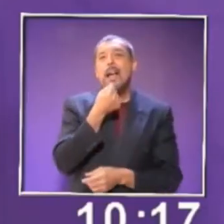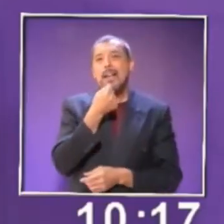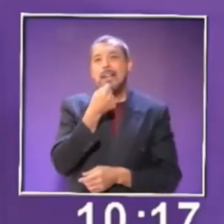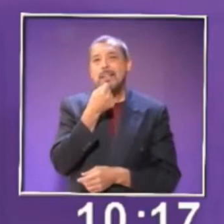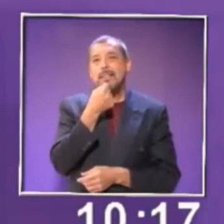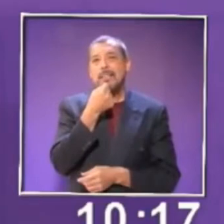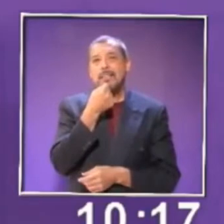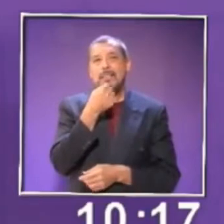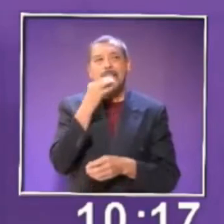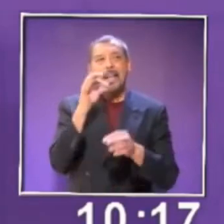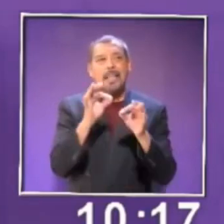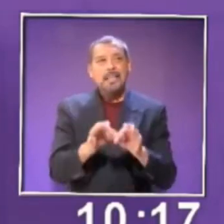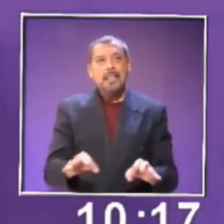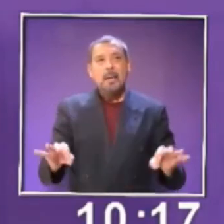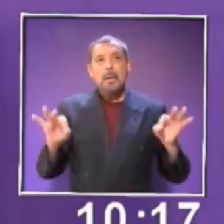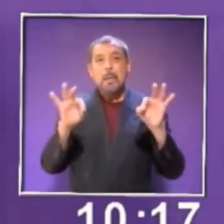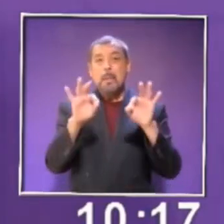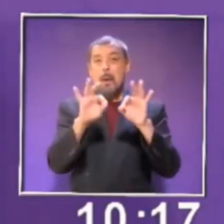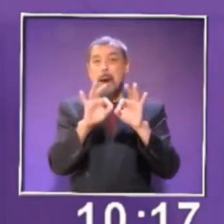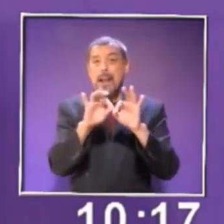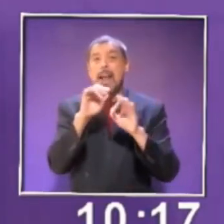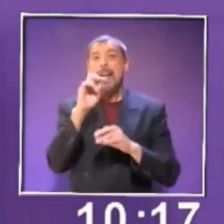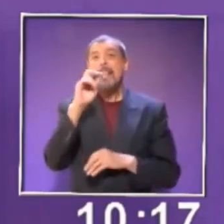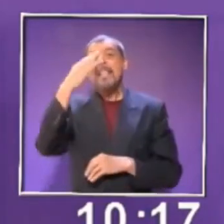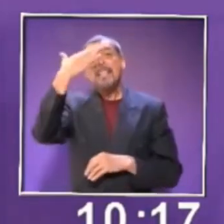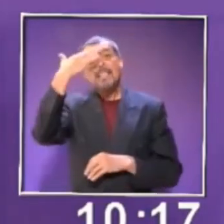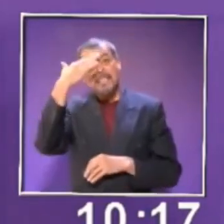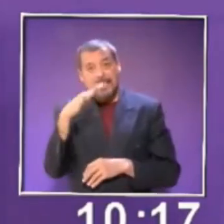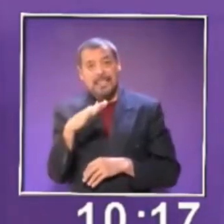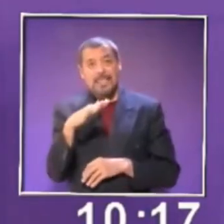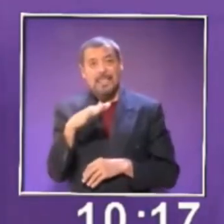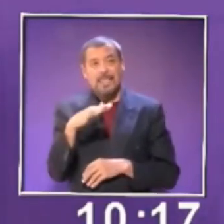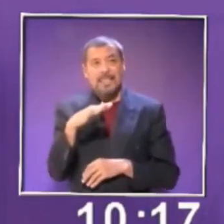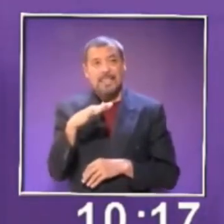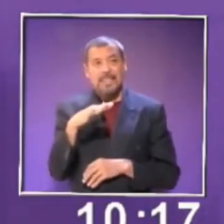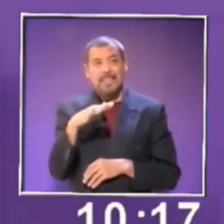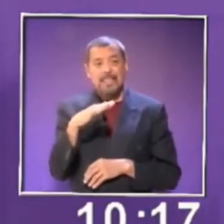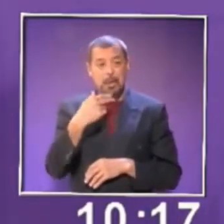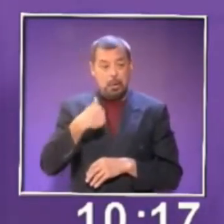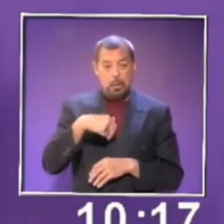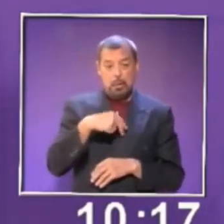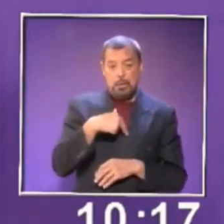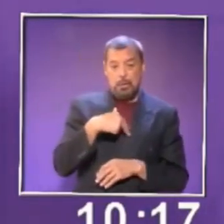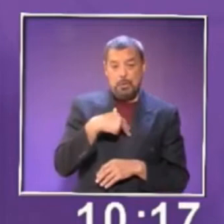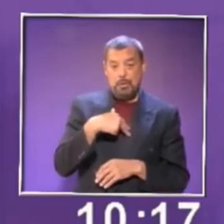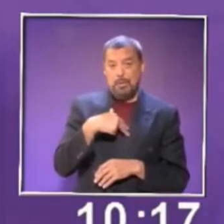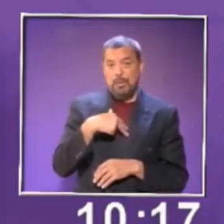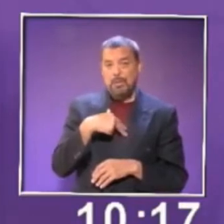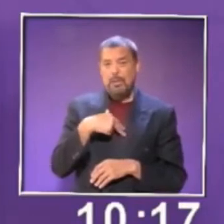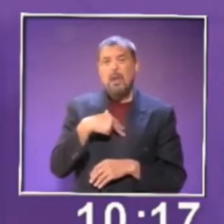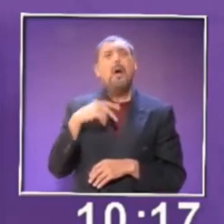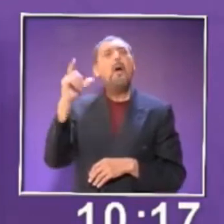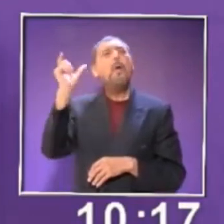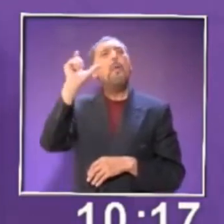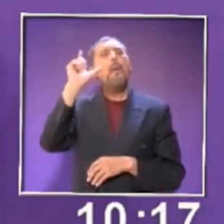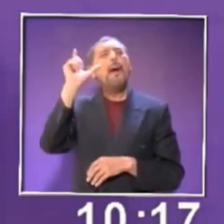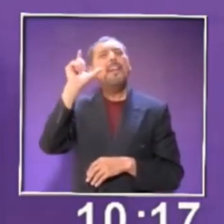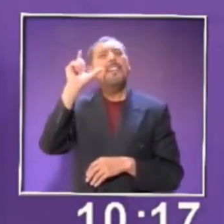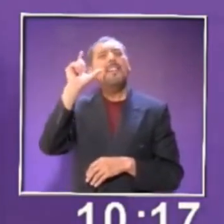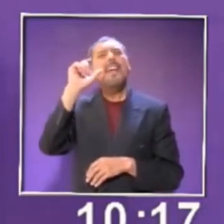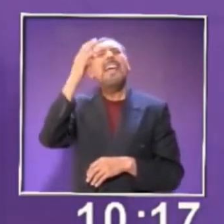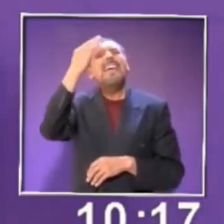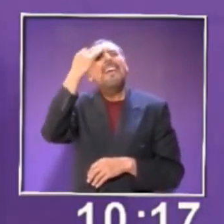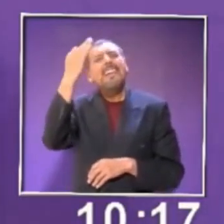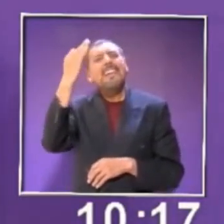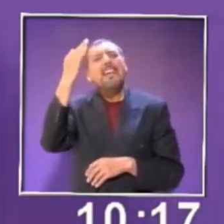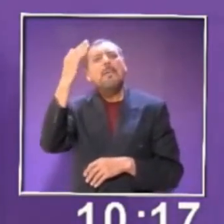Pero si es importante saber, nos preguntamos nosotras, mamis, papis y cuidadores, ¿cuándo es el momento que debemos